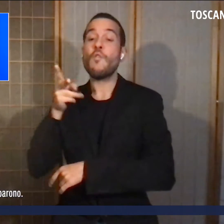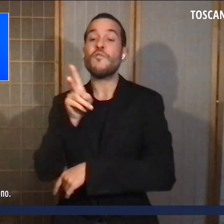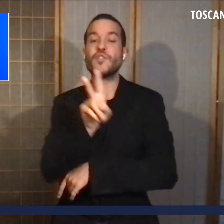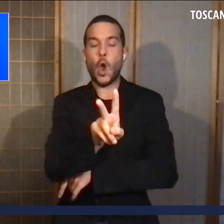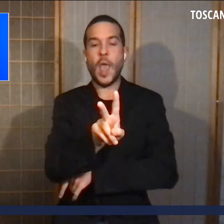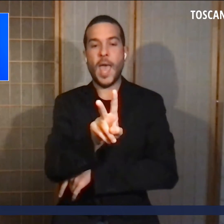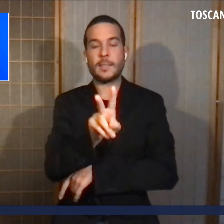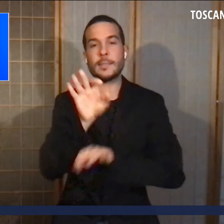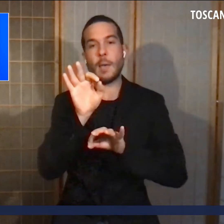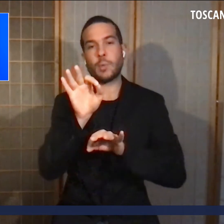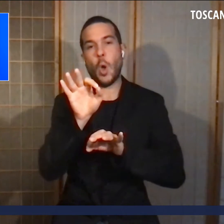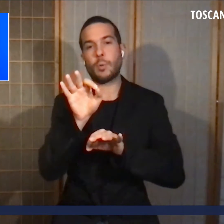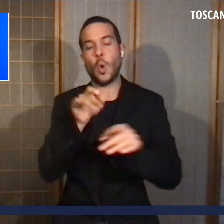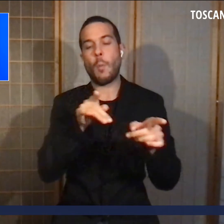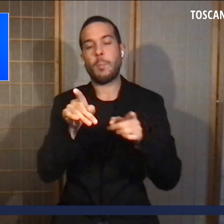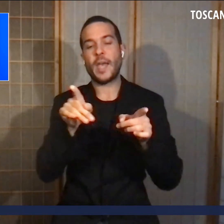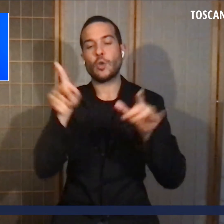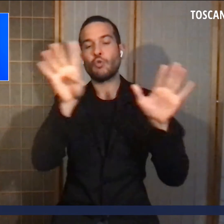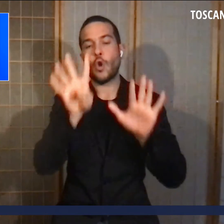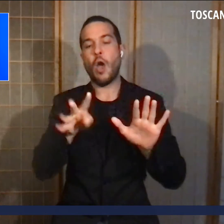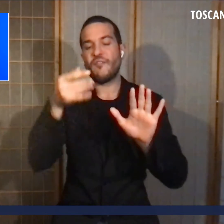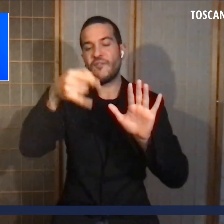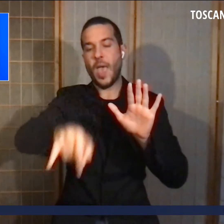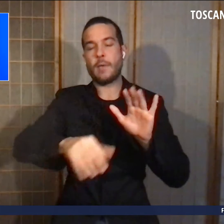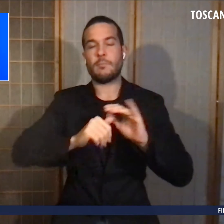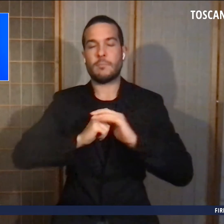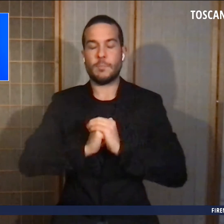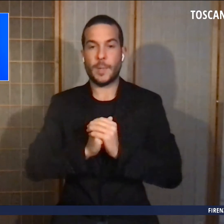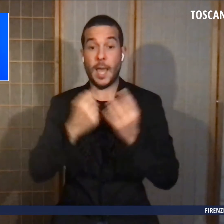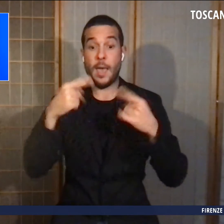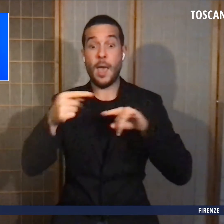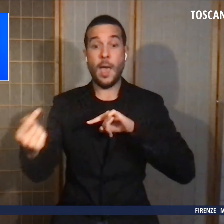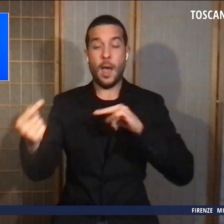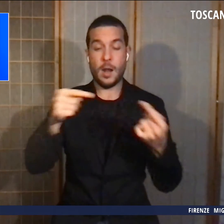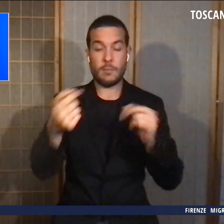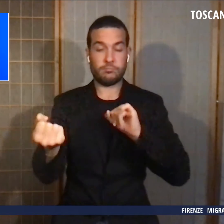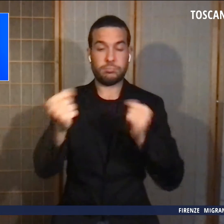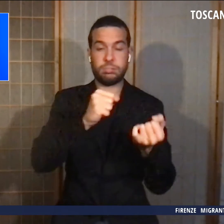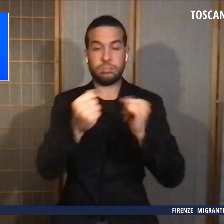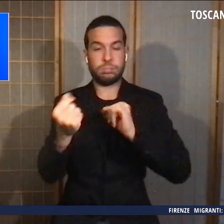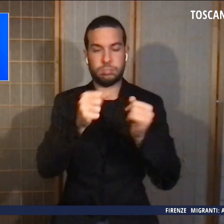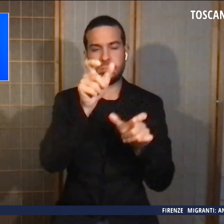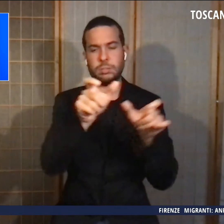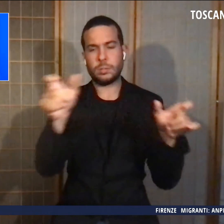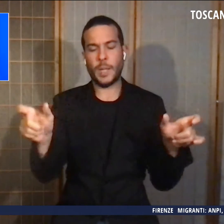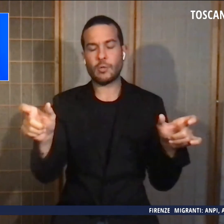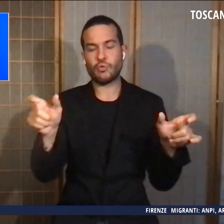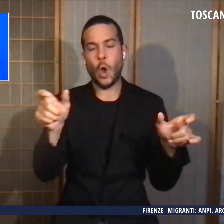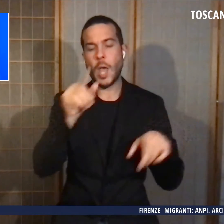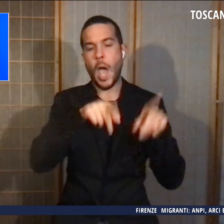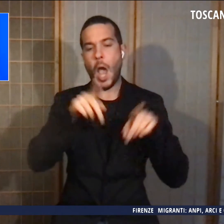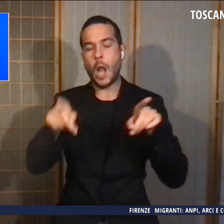con intervento delle forze dell'ordine per una rissa tra diversi soggetti, alcuni dei quali armati di